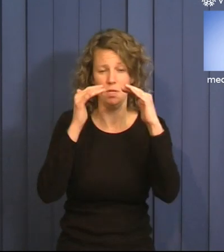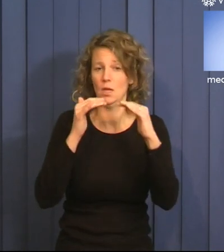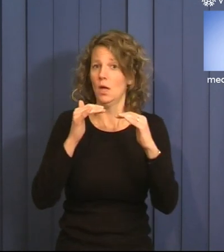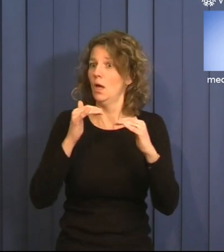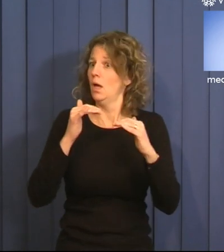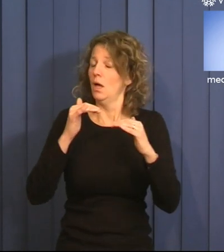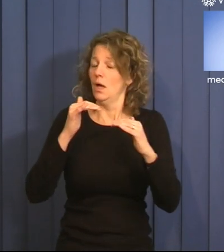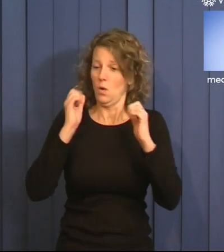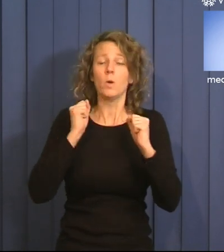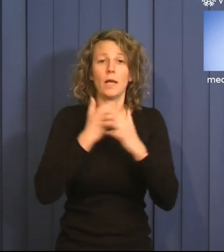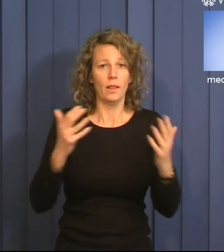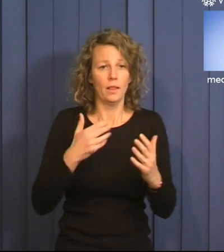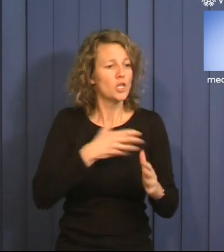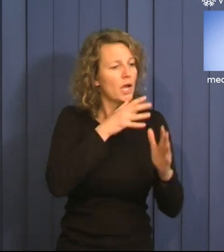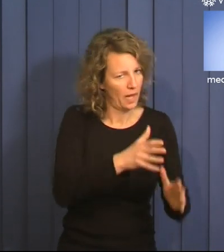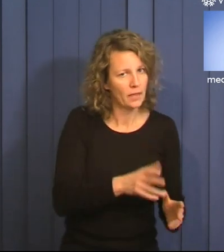och jag kräks lite till.